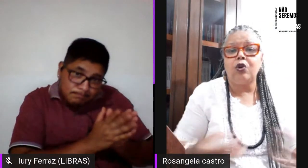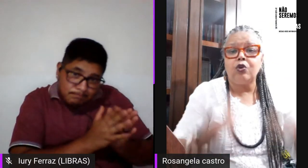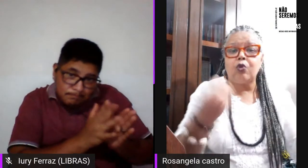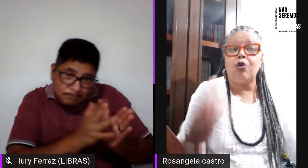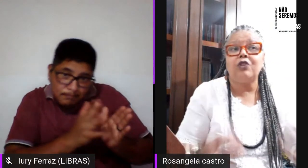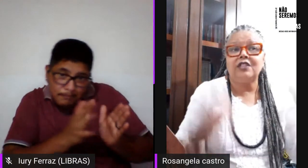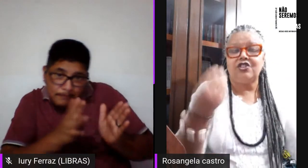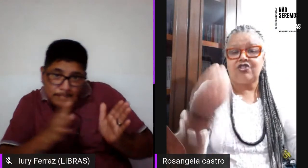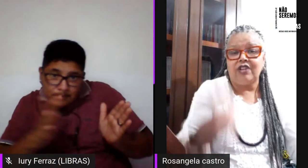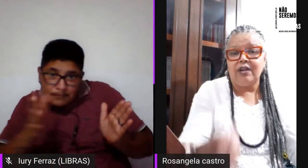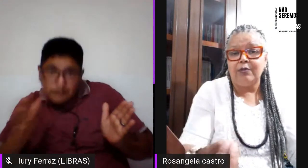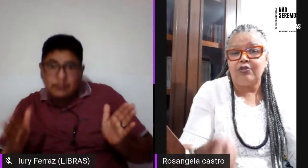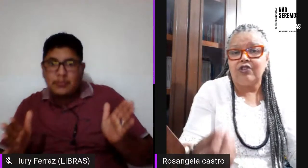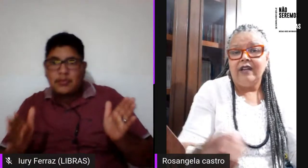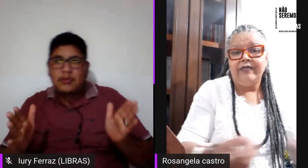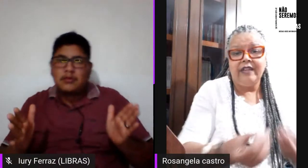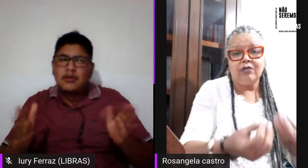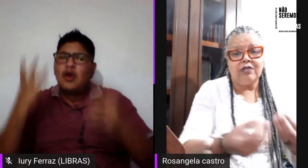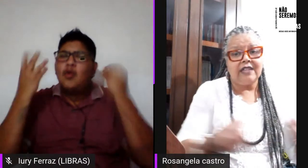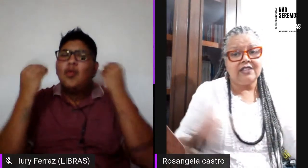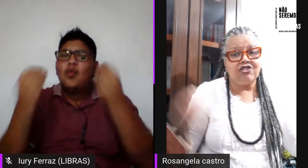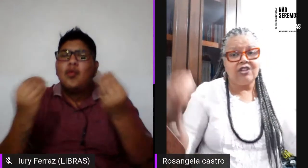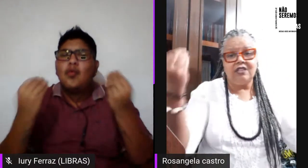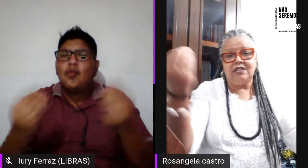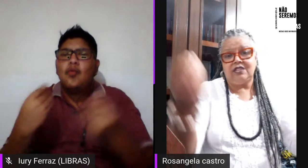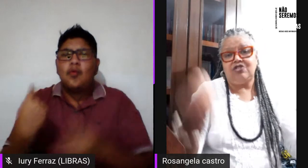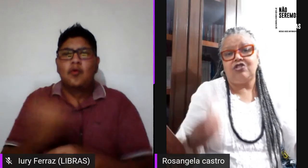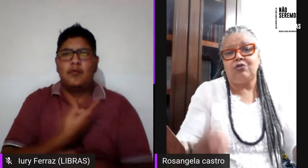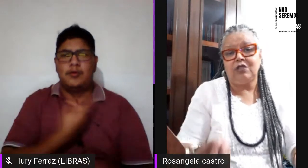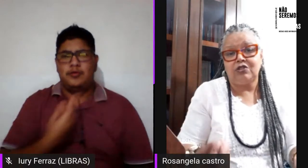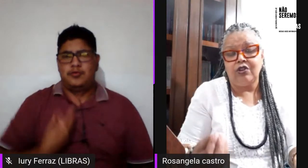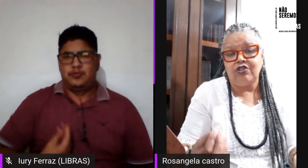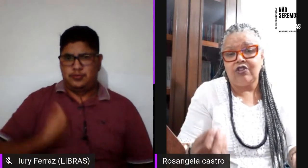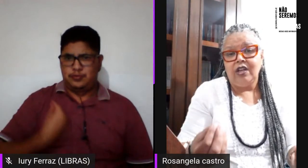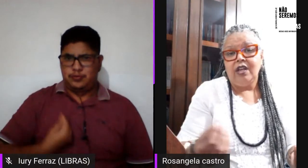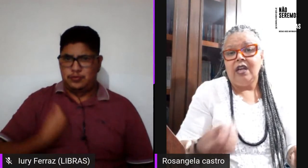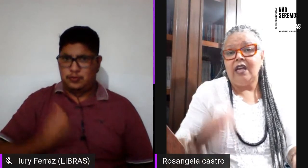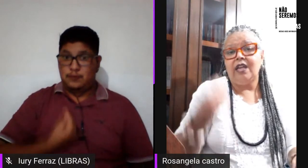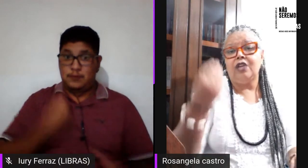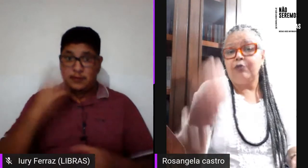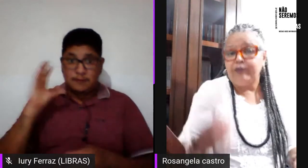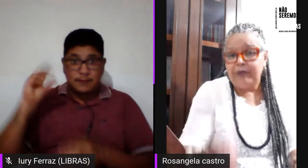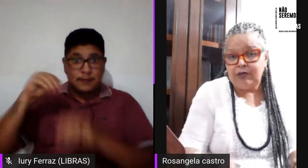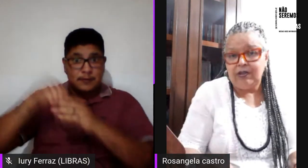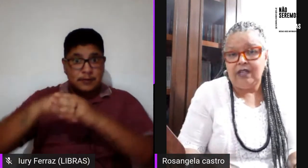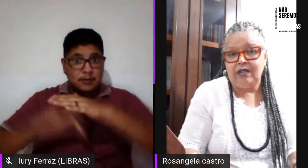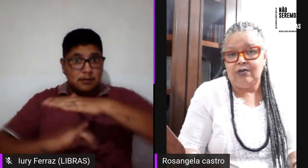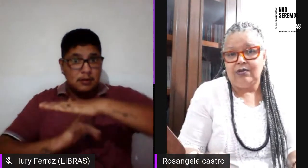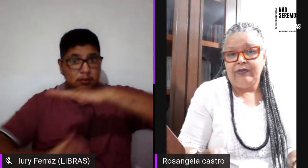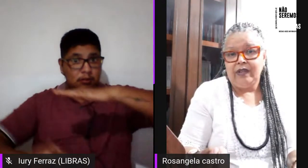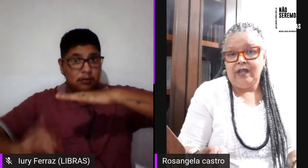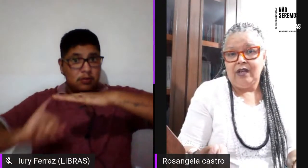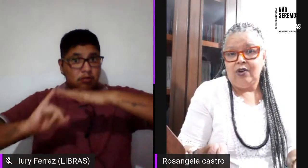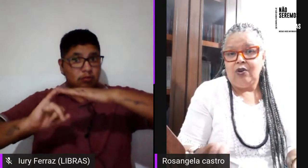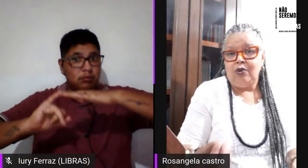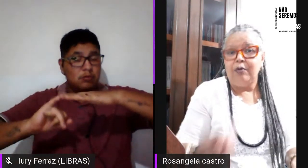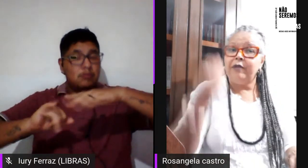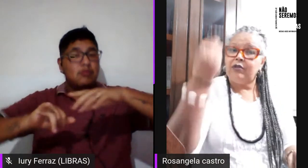como nós nós estamos dentro dessas grandes instituições do movimento negro